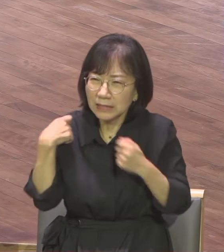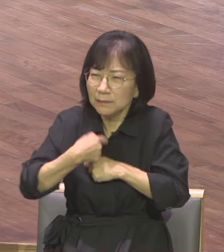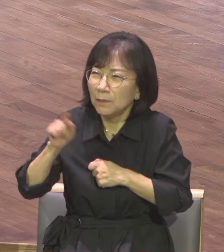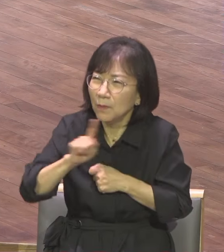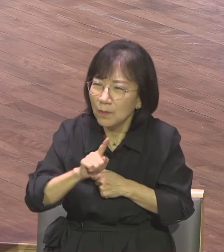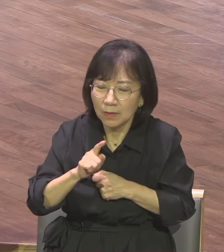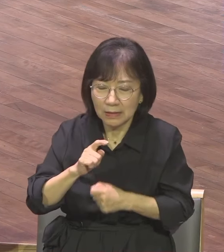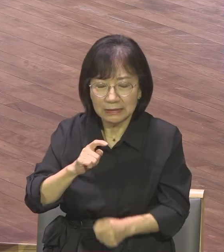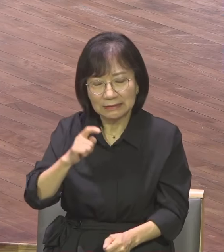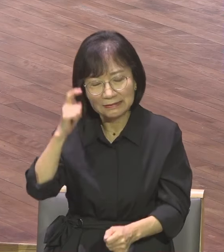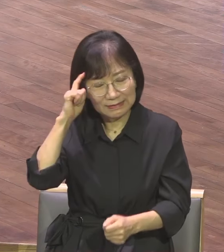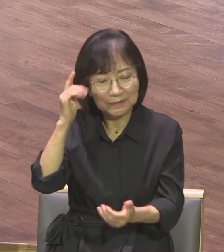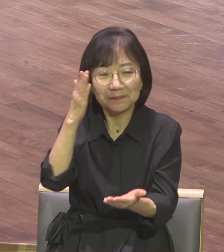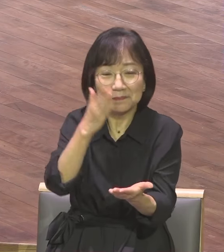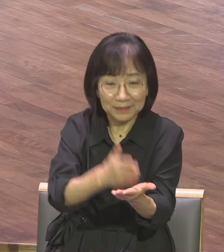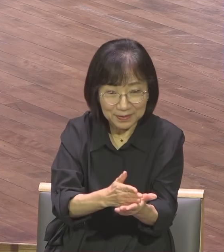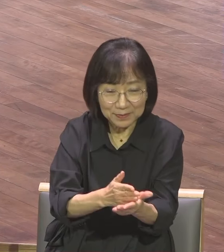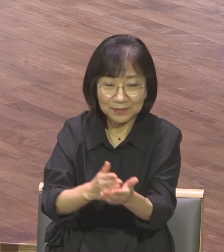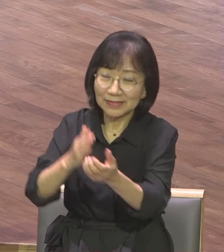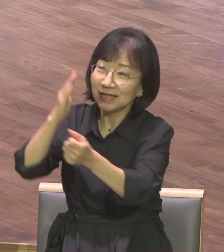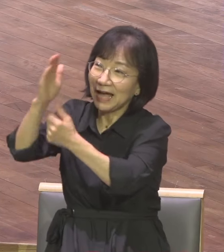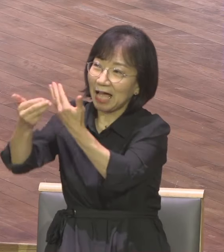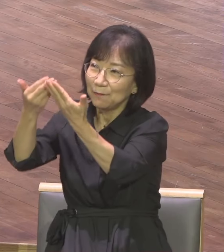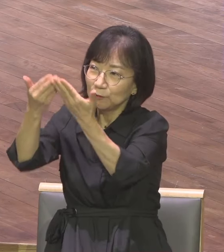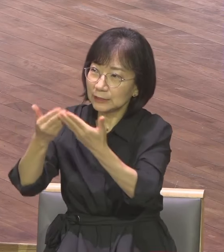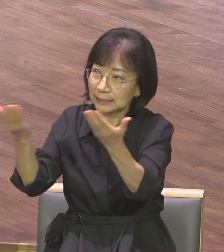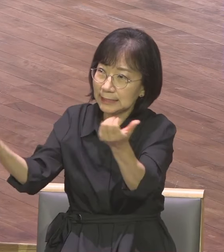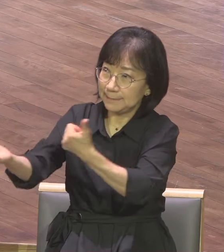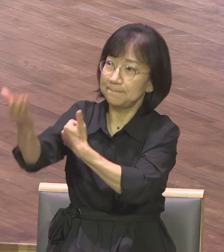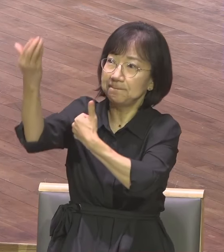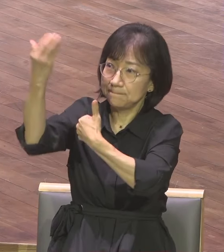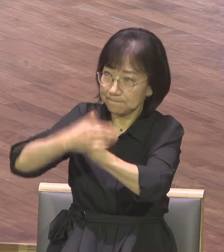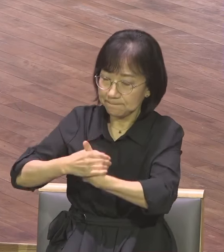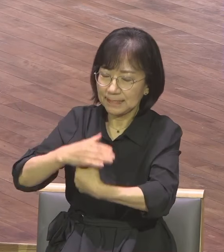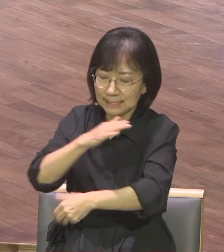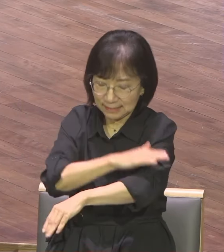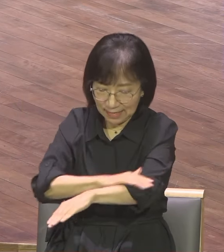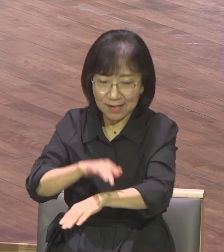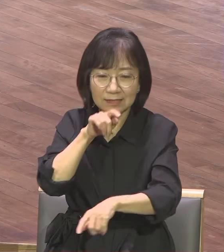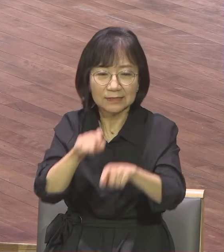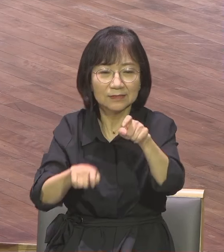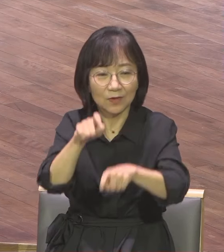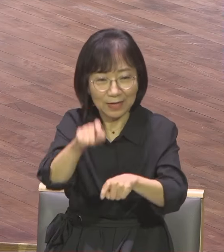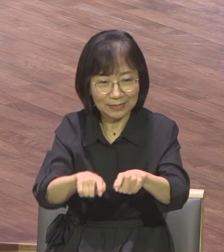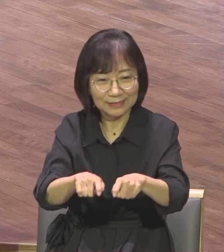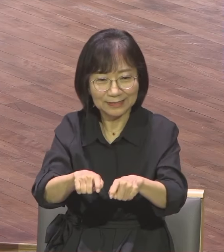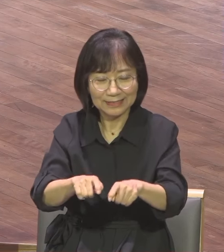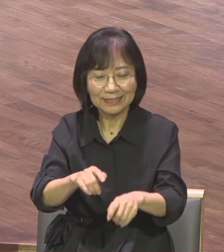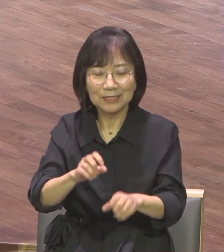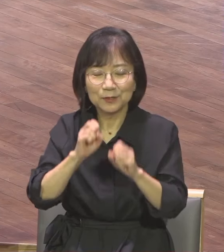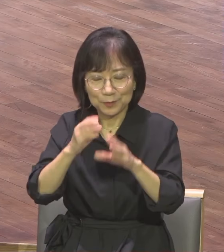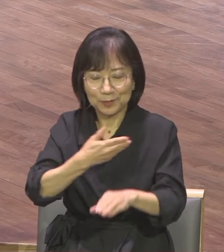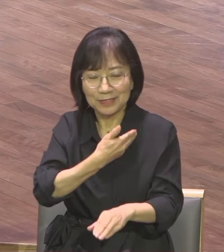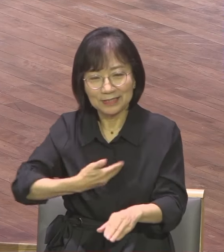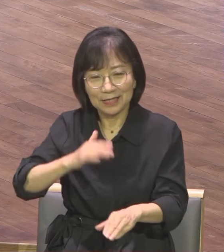하나님이 주신 미션을 수행하는 현장 전도의 삶이 되기를 예수 그리스도의 이름으로 축복합니다